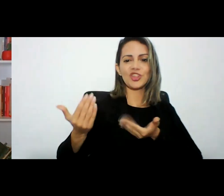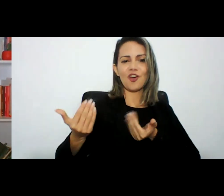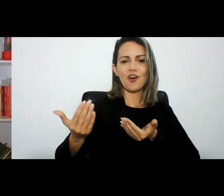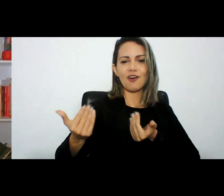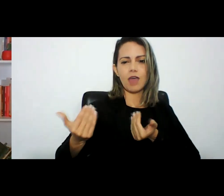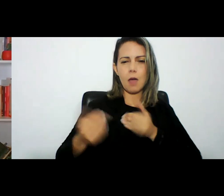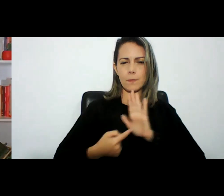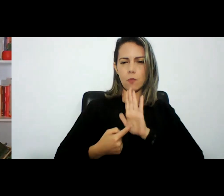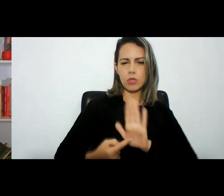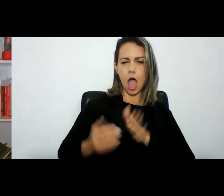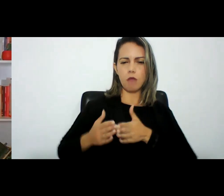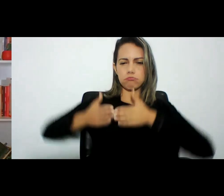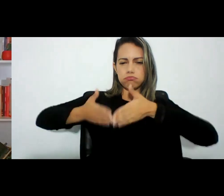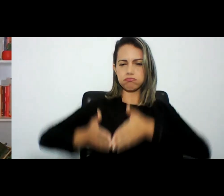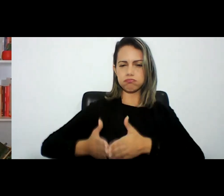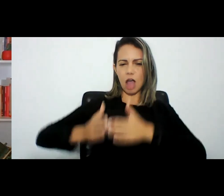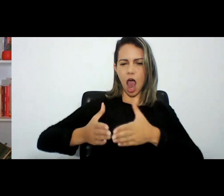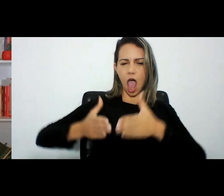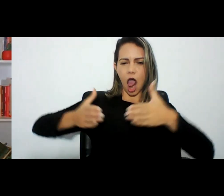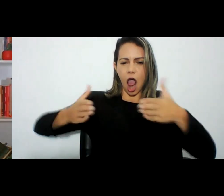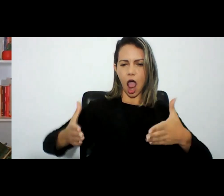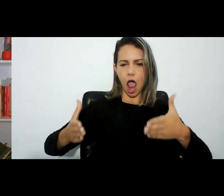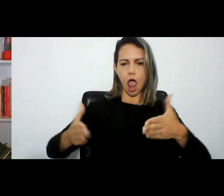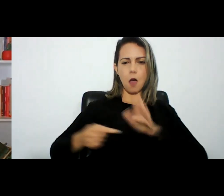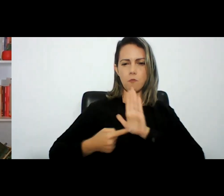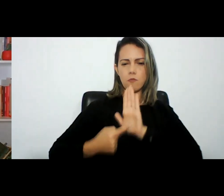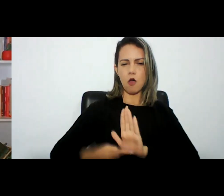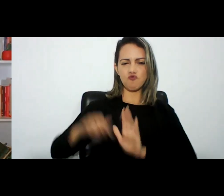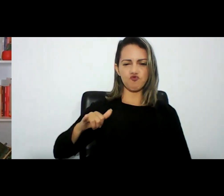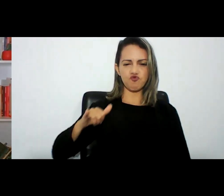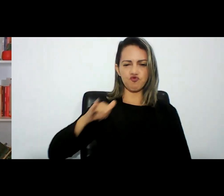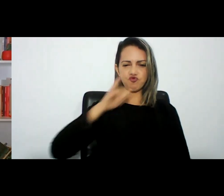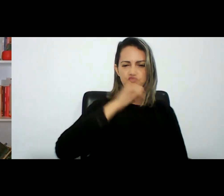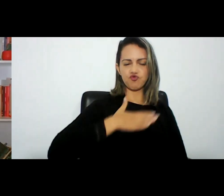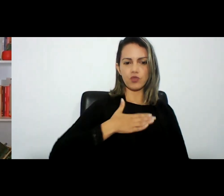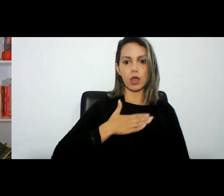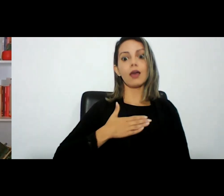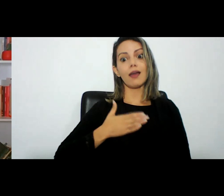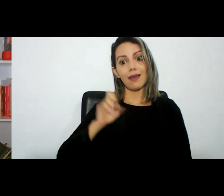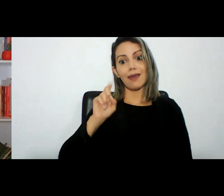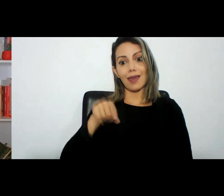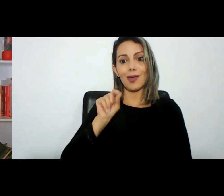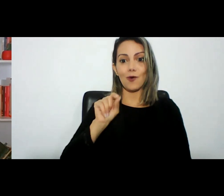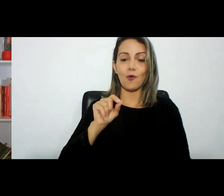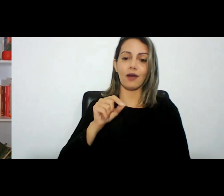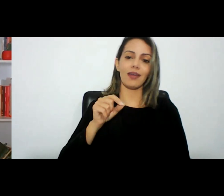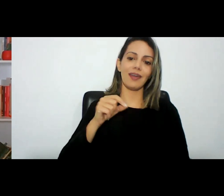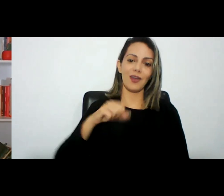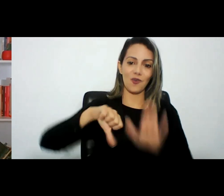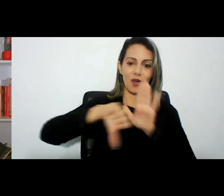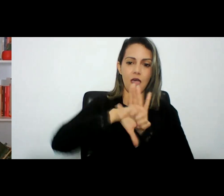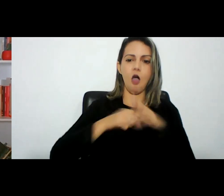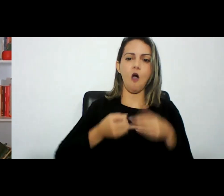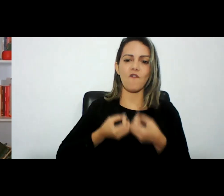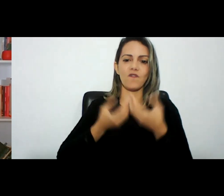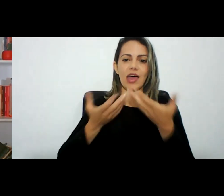suas embarcações e é em cima disso que na realidade o crime oferece para a polícia investigativa